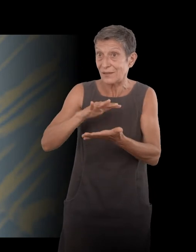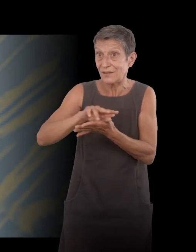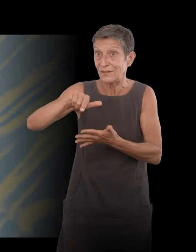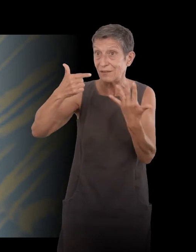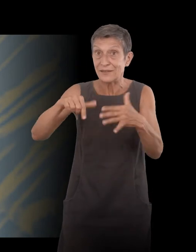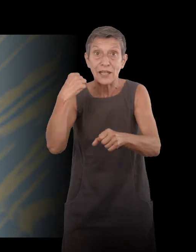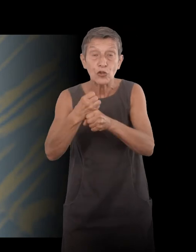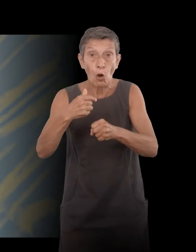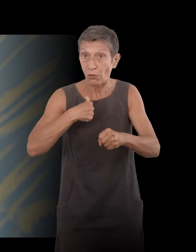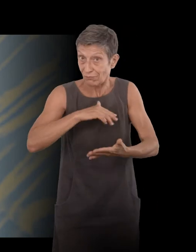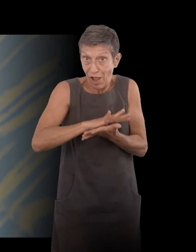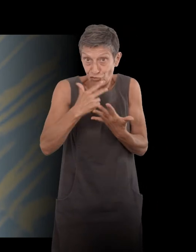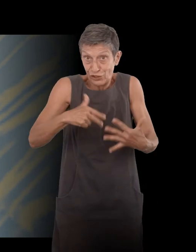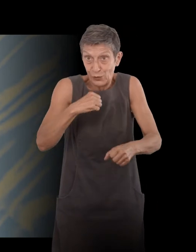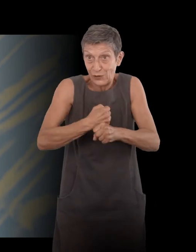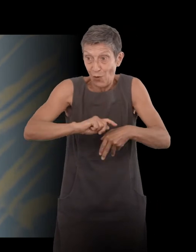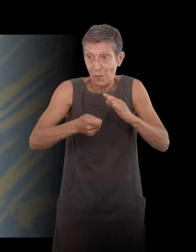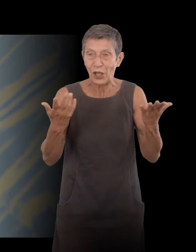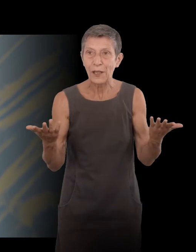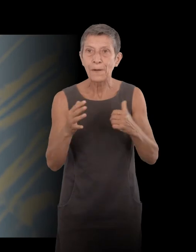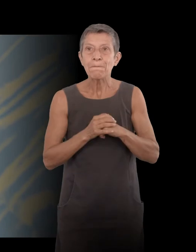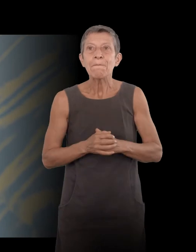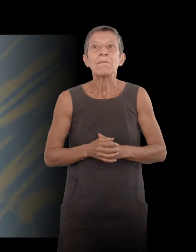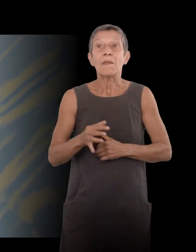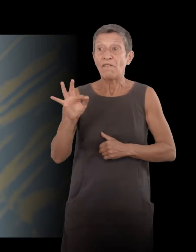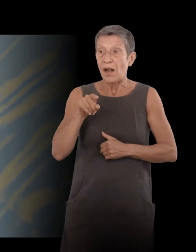je devais avoir 18 ans. Et il parlait de choses que je connaissais.